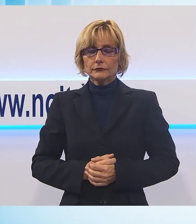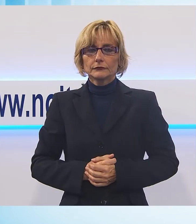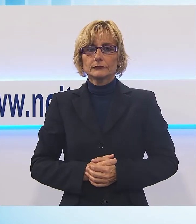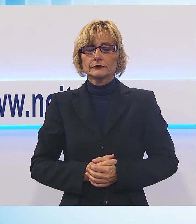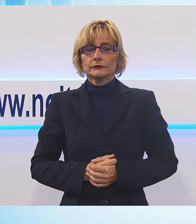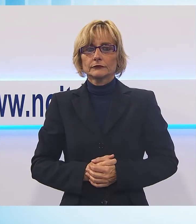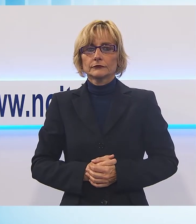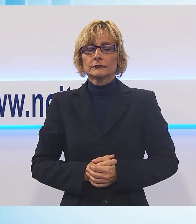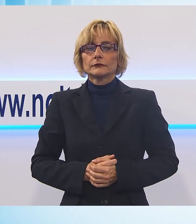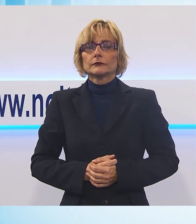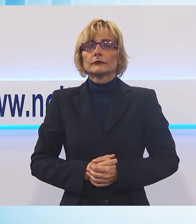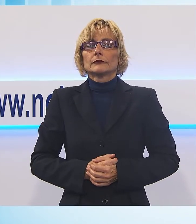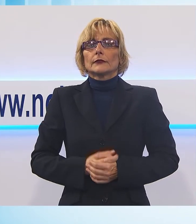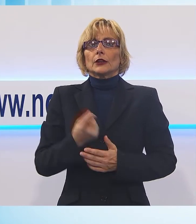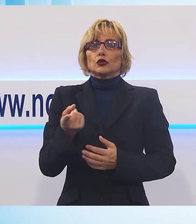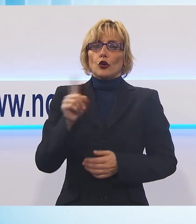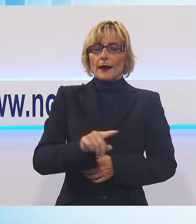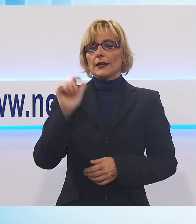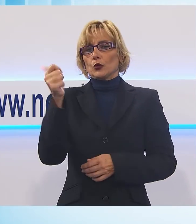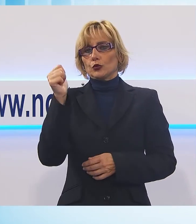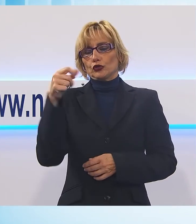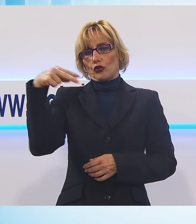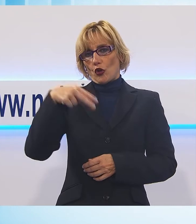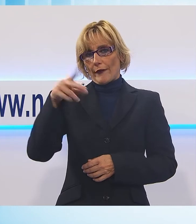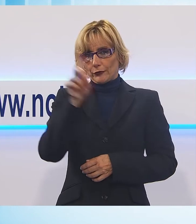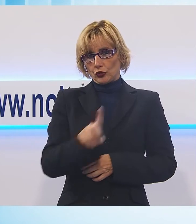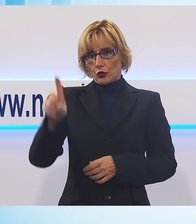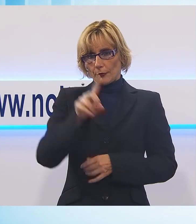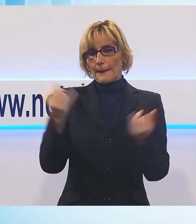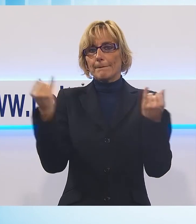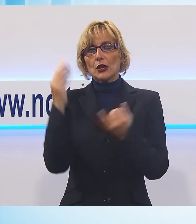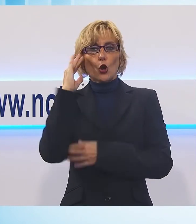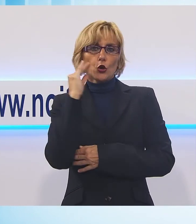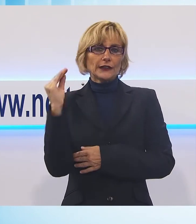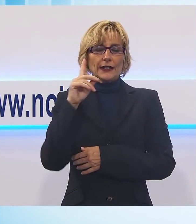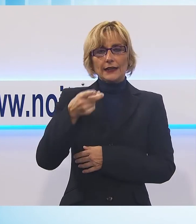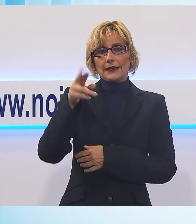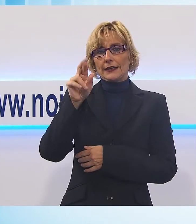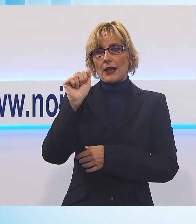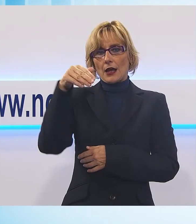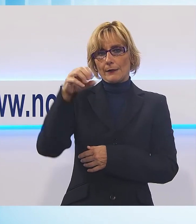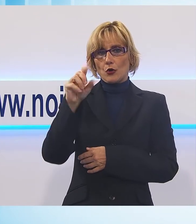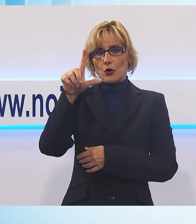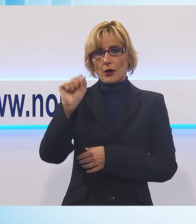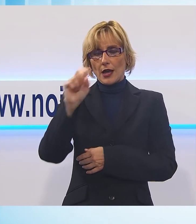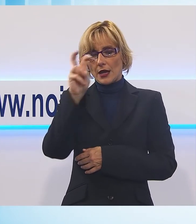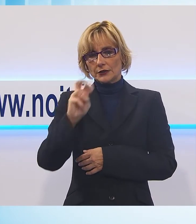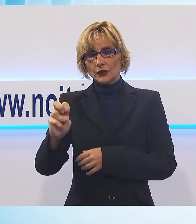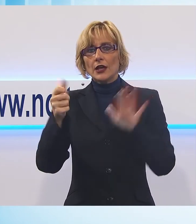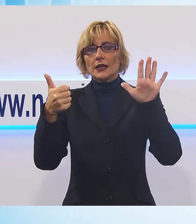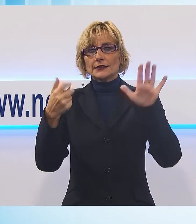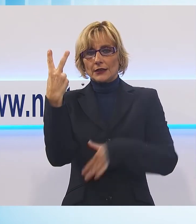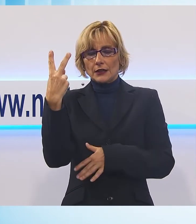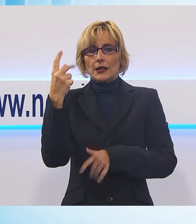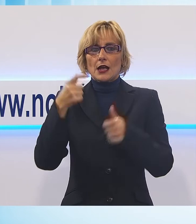Si terrà domani domenica 11 novembre al mini hotel di Gramolazzo siamo in Alta Garfagnana al 62esimo campionato